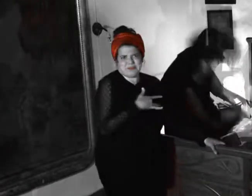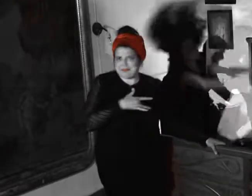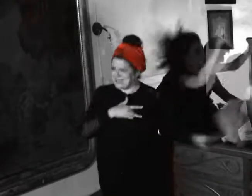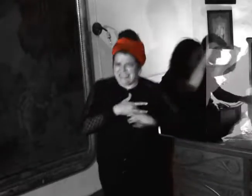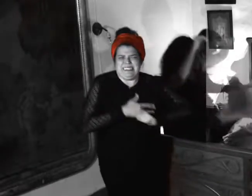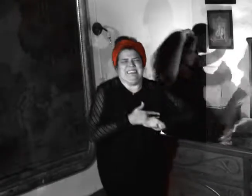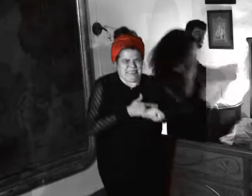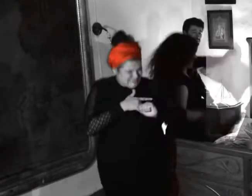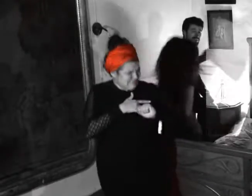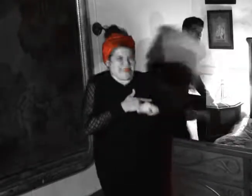Carpintero